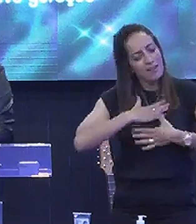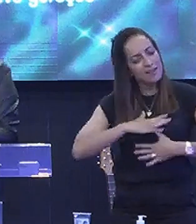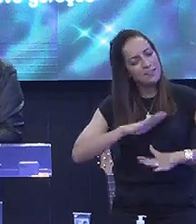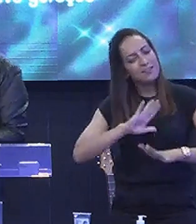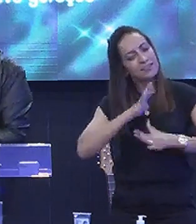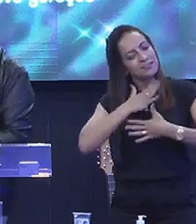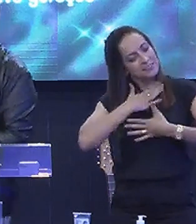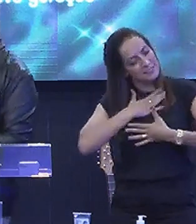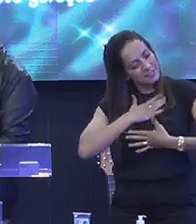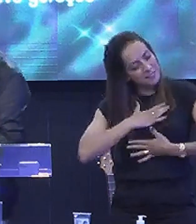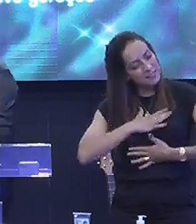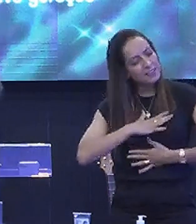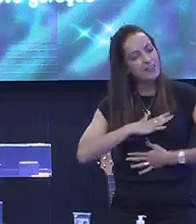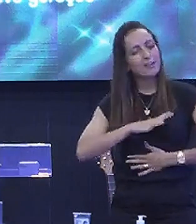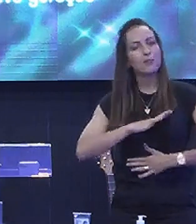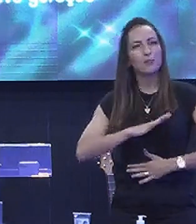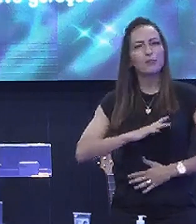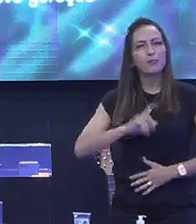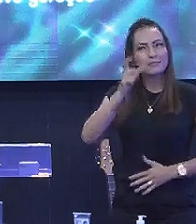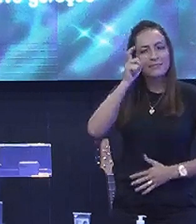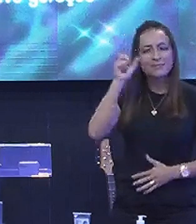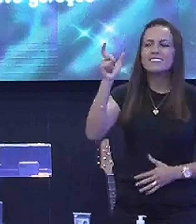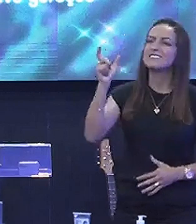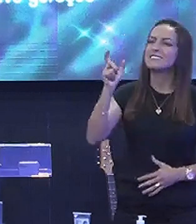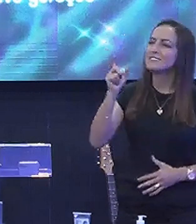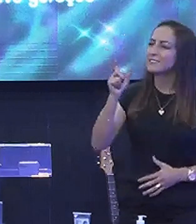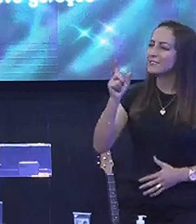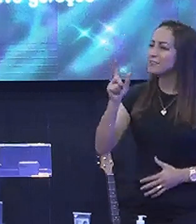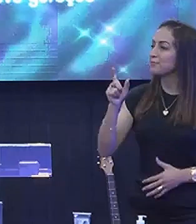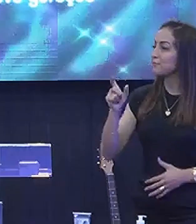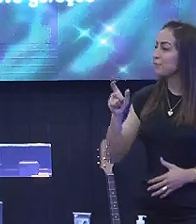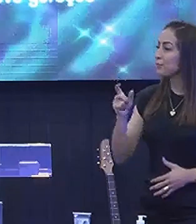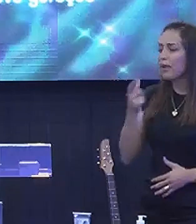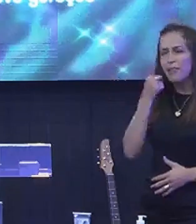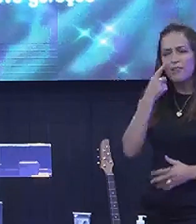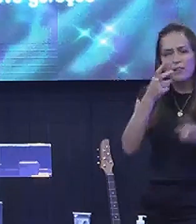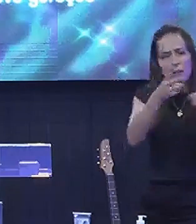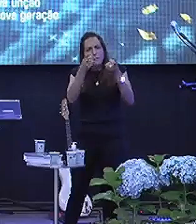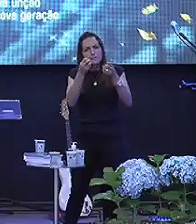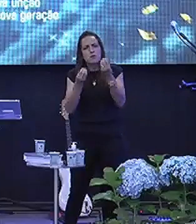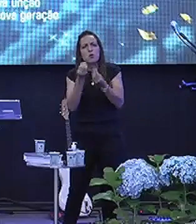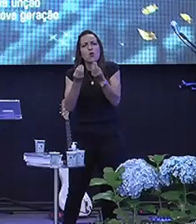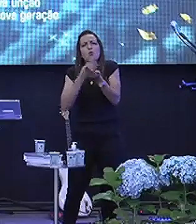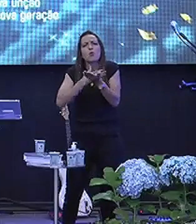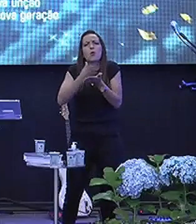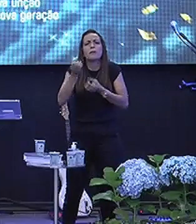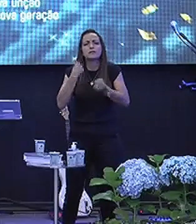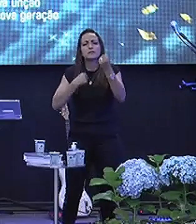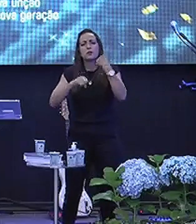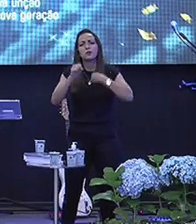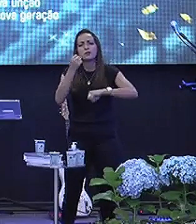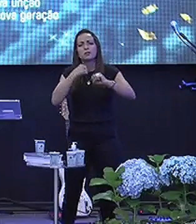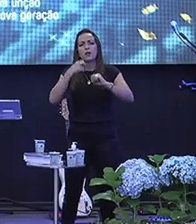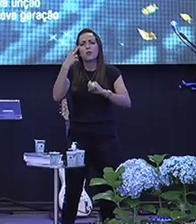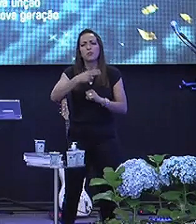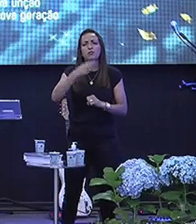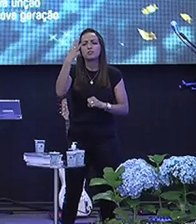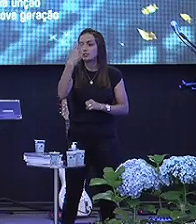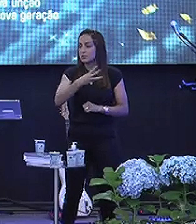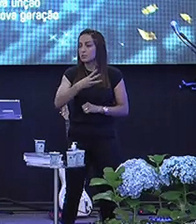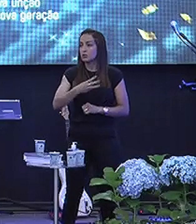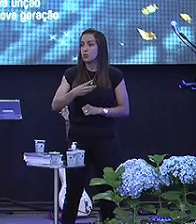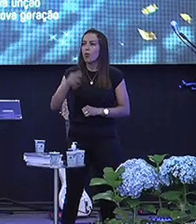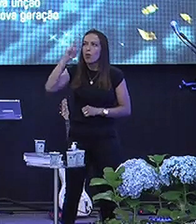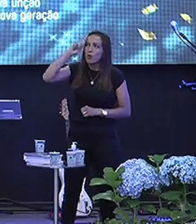Tranquilas Interessante Olha só Como é que o Salmo 23 Começa O Senhor É meu pastor